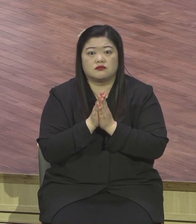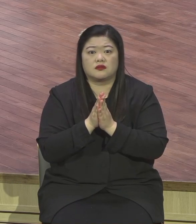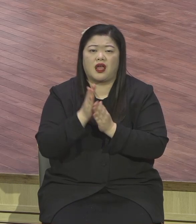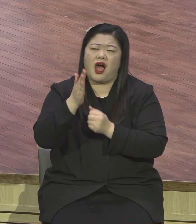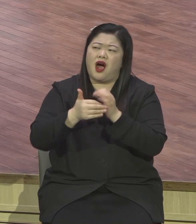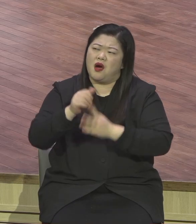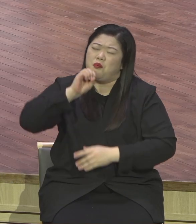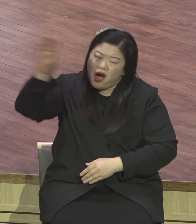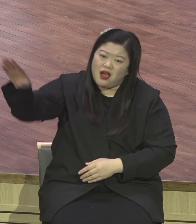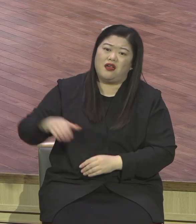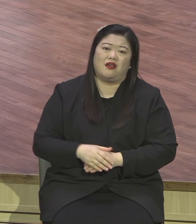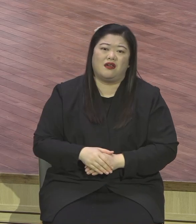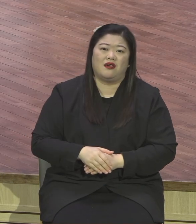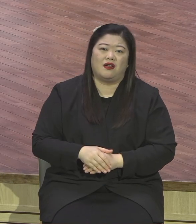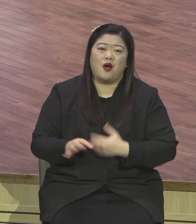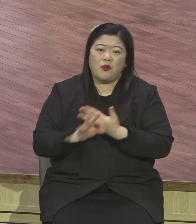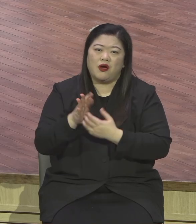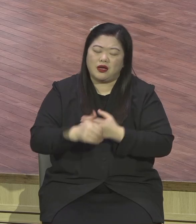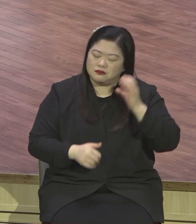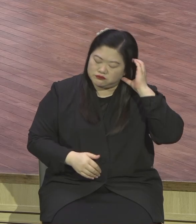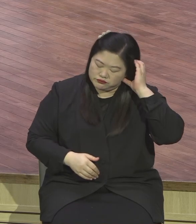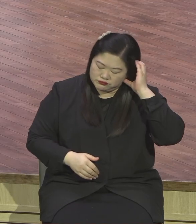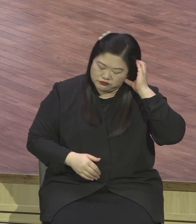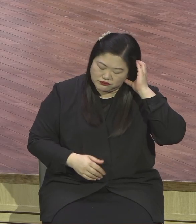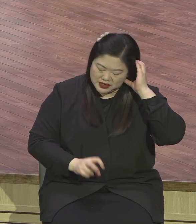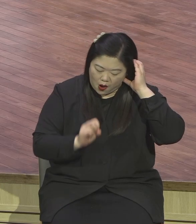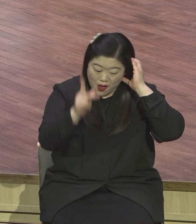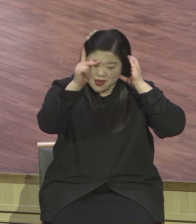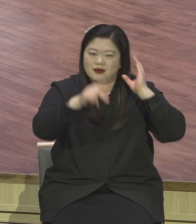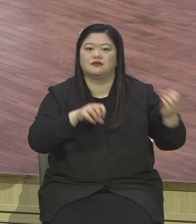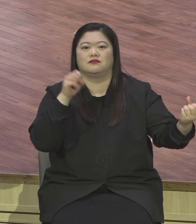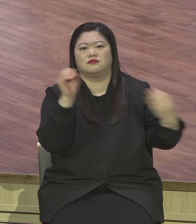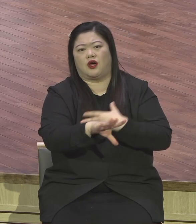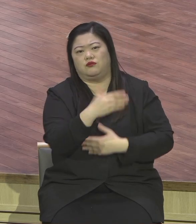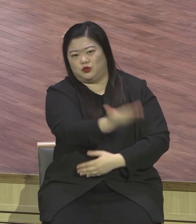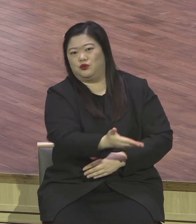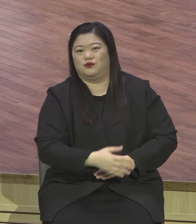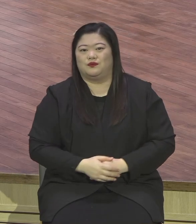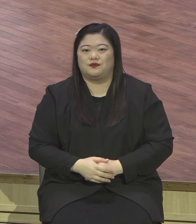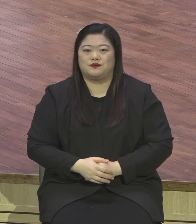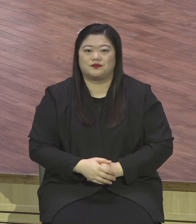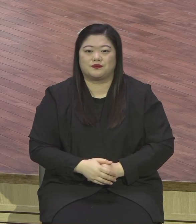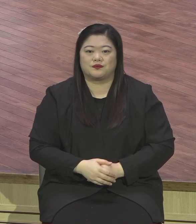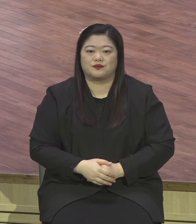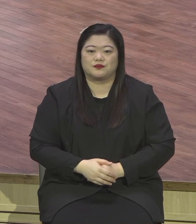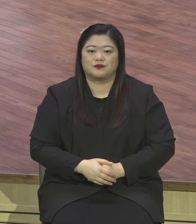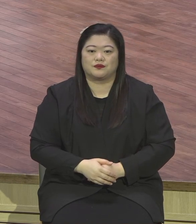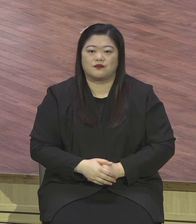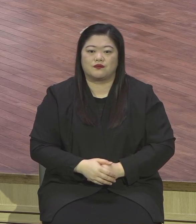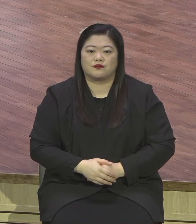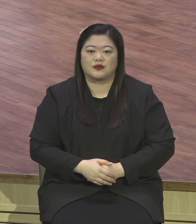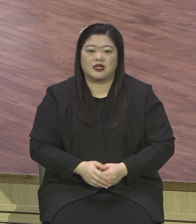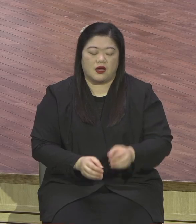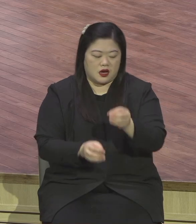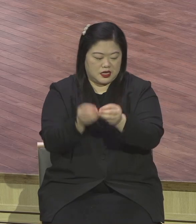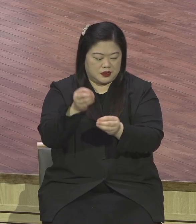믿으시기 바랍니다. 10편 50절 15절 보면 뭐라 그랬습니까? 활란 날에 나를 부르라.